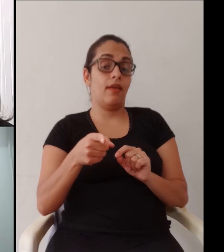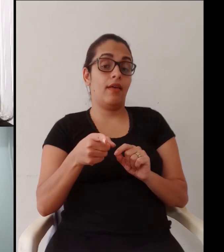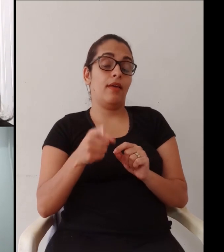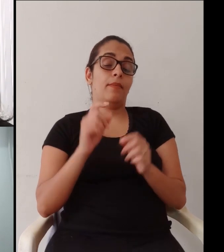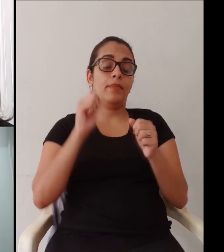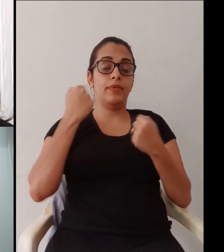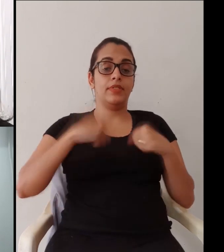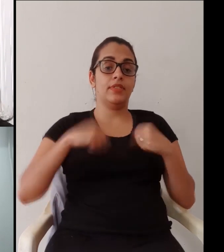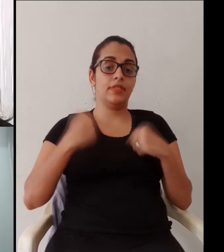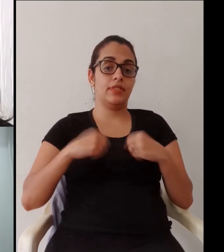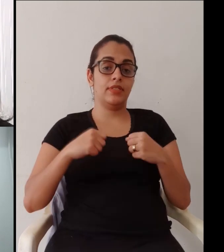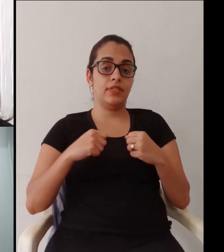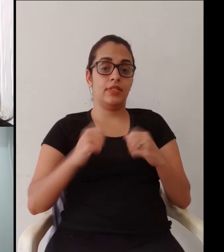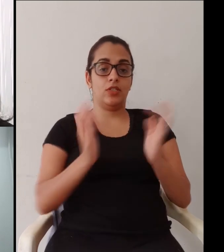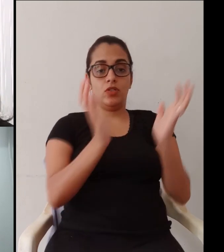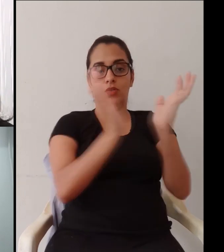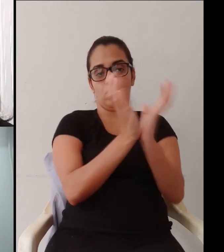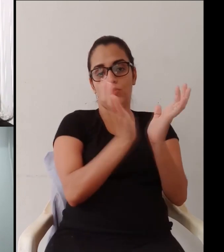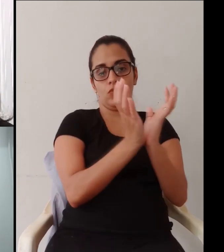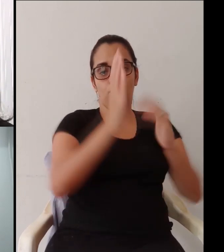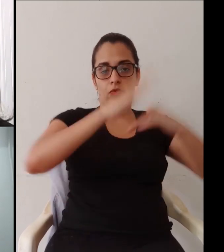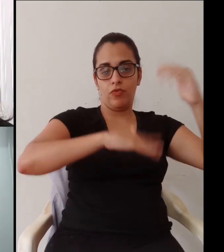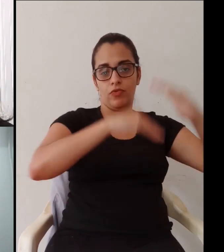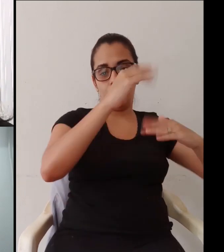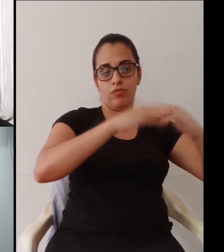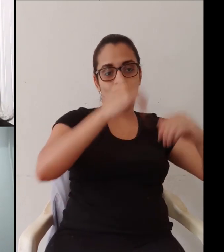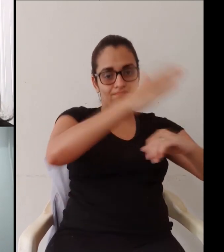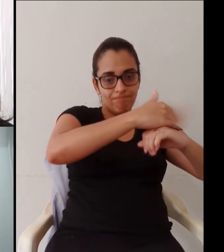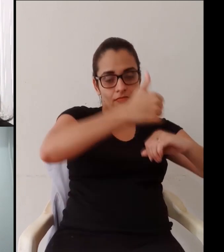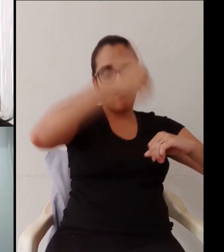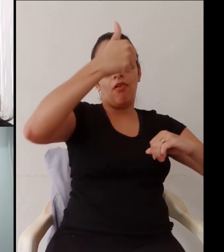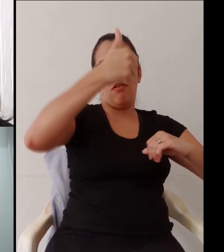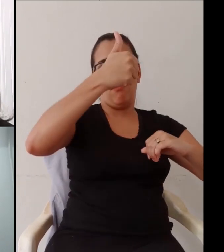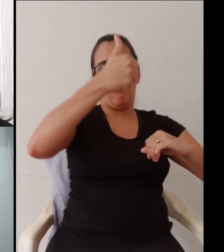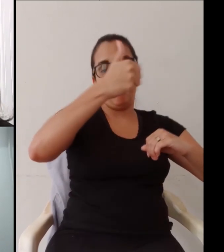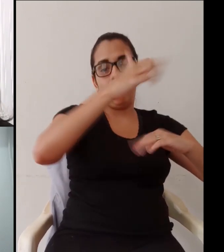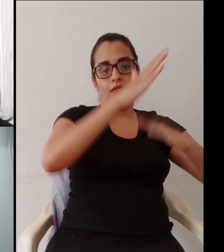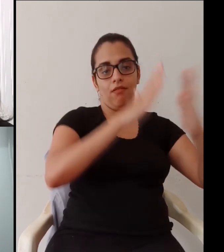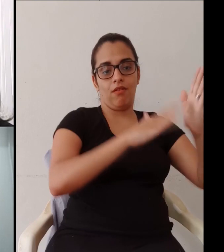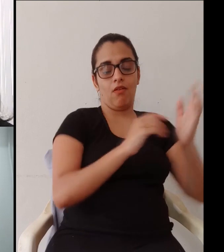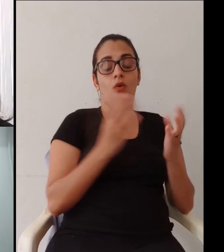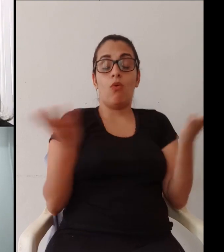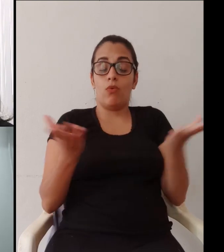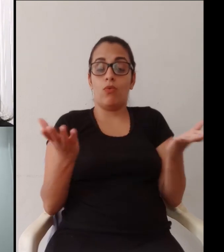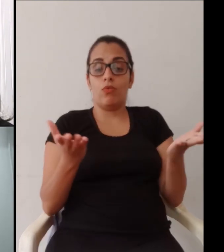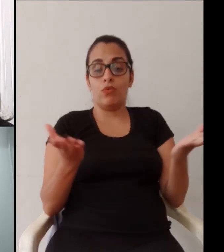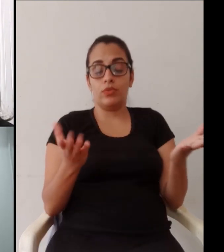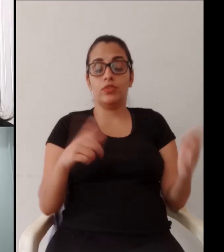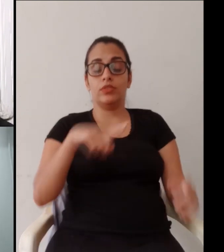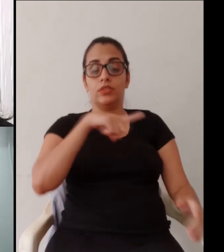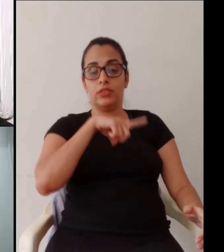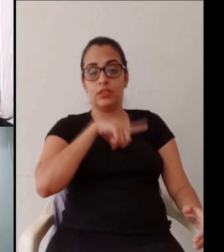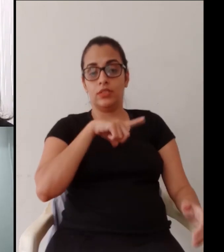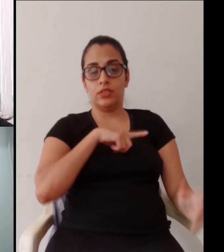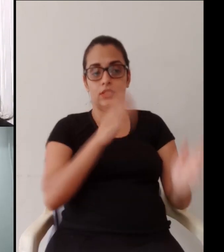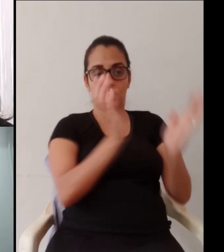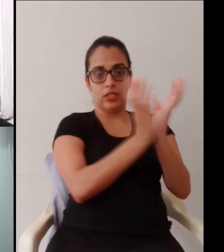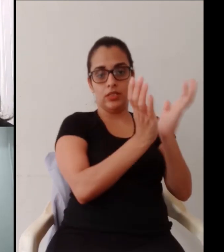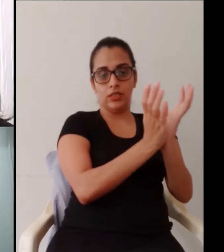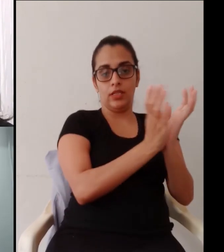aconteça da melhor forma possível aí uma das primeiras coisas é eu falei que a gente precisava de uma equipe qualificada